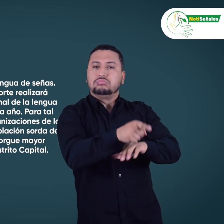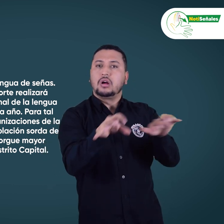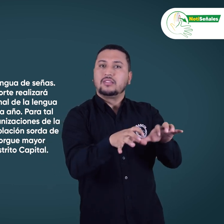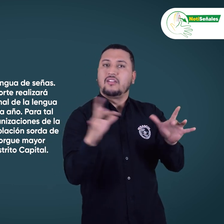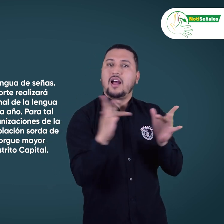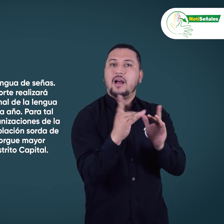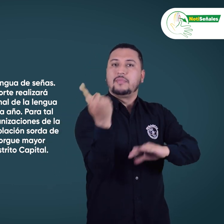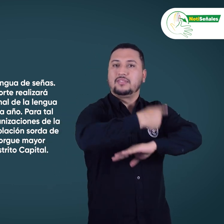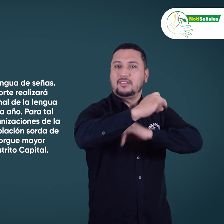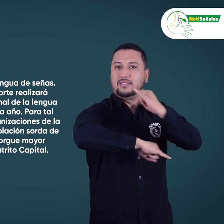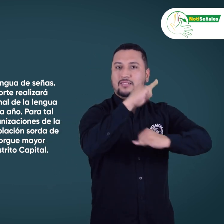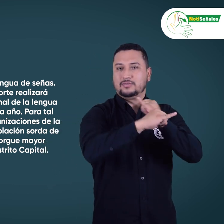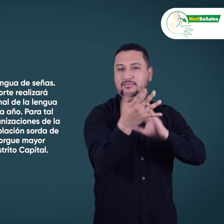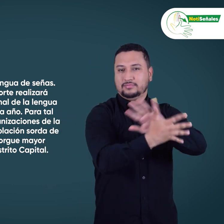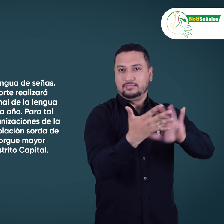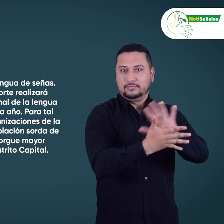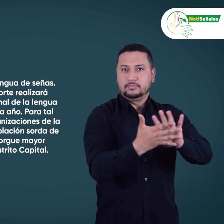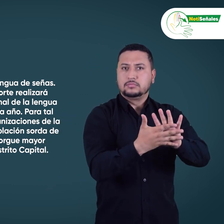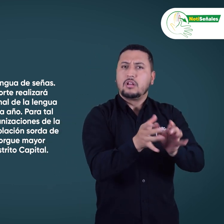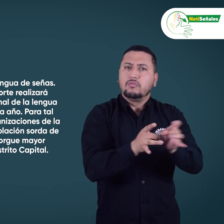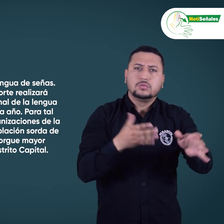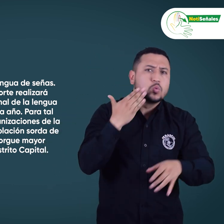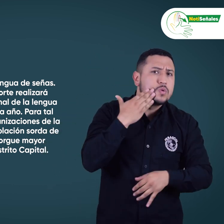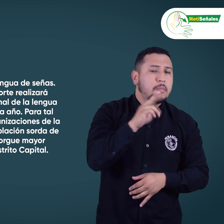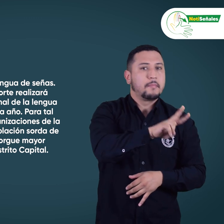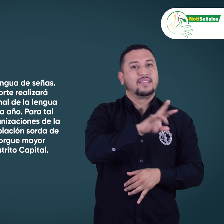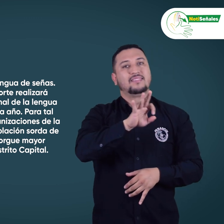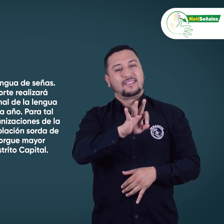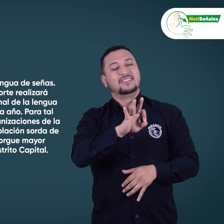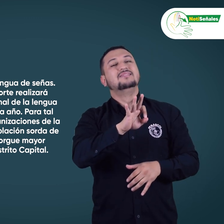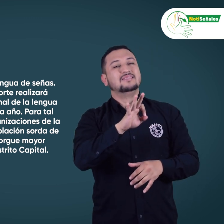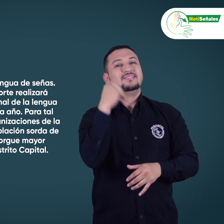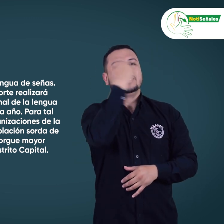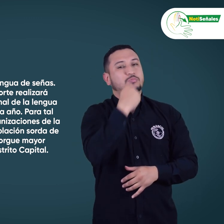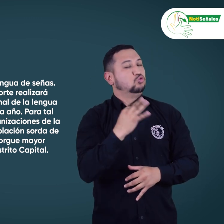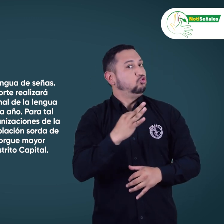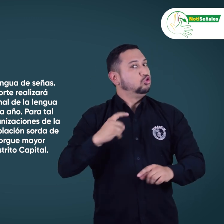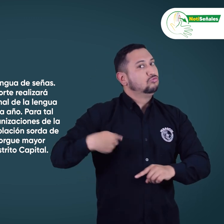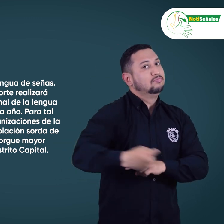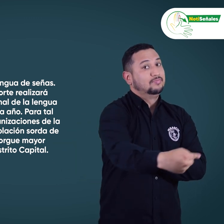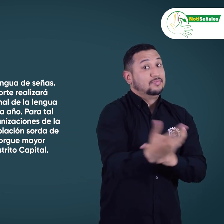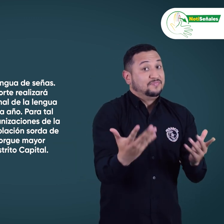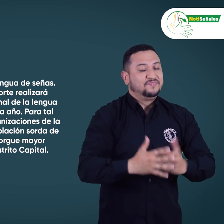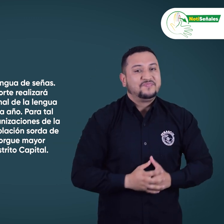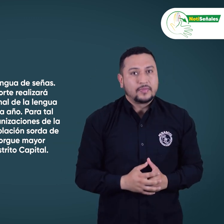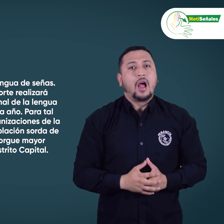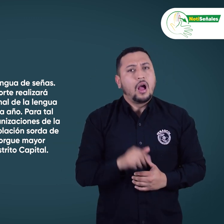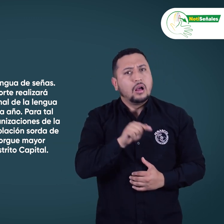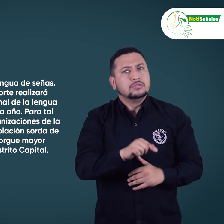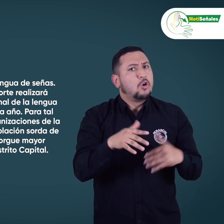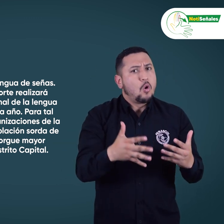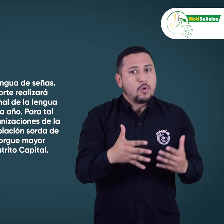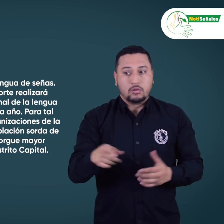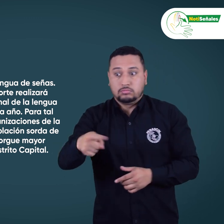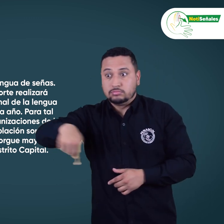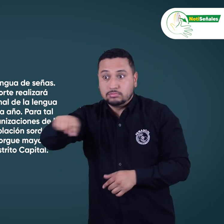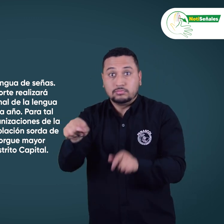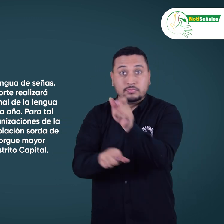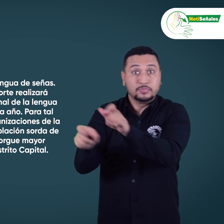Señas, el 23 de septiembre de cada año. Para tal efecto, se realizarán acuerdos con organizaciones de la